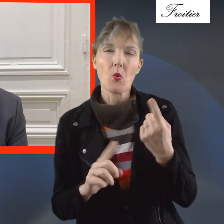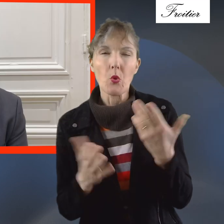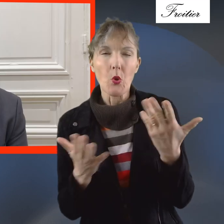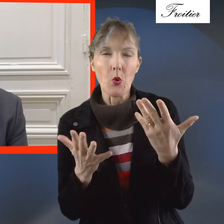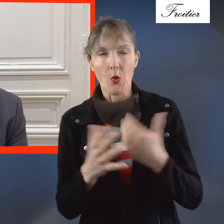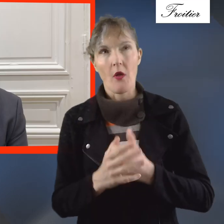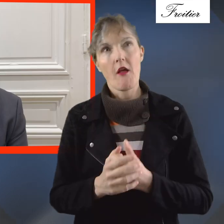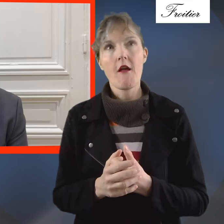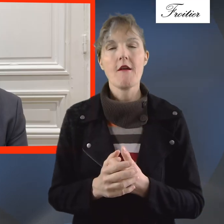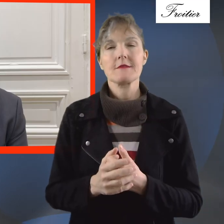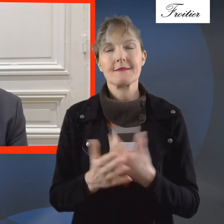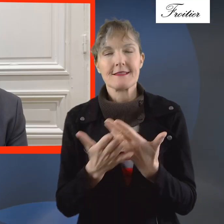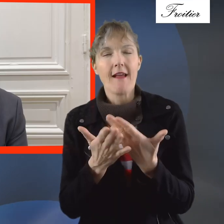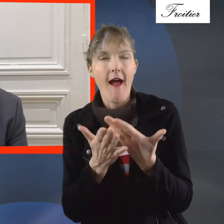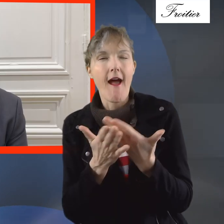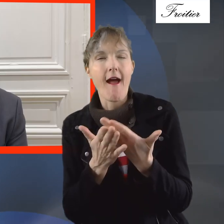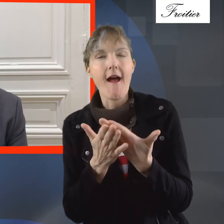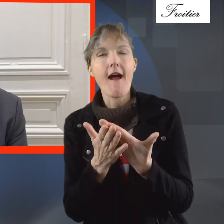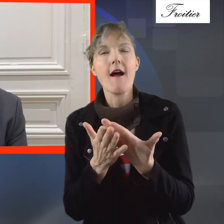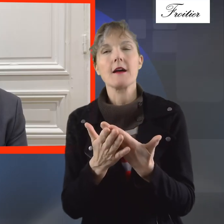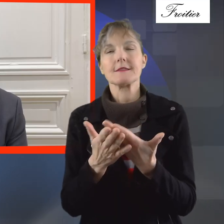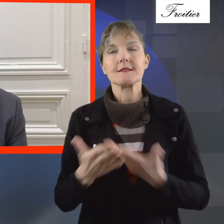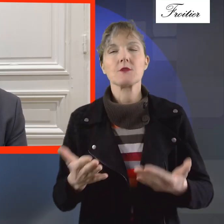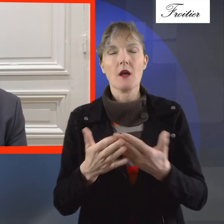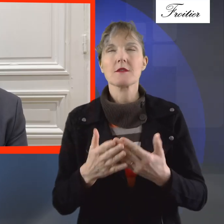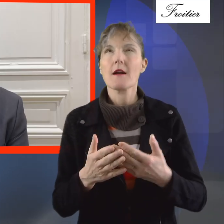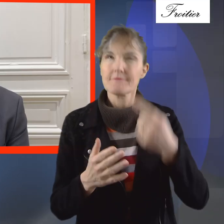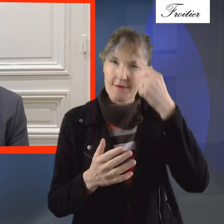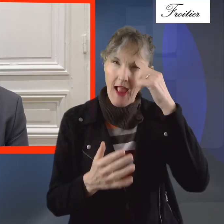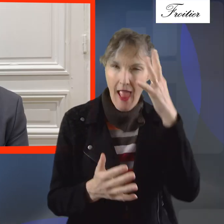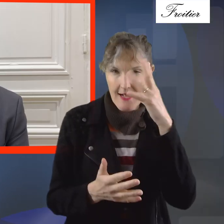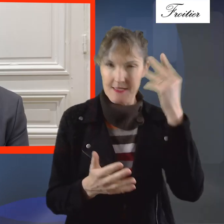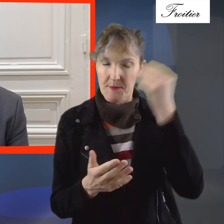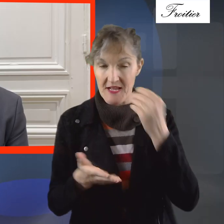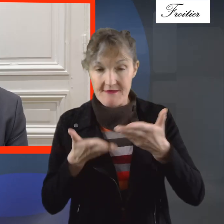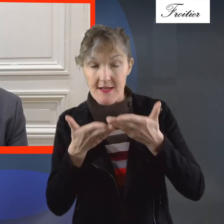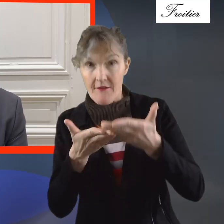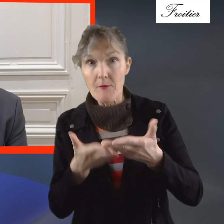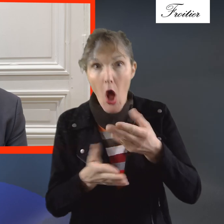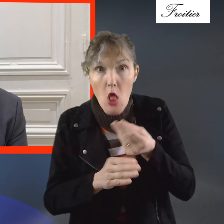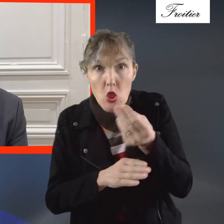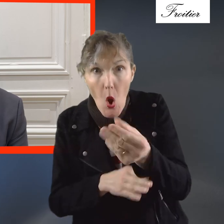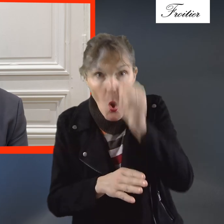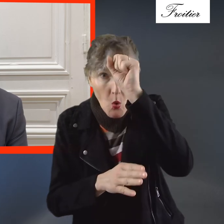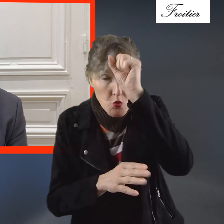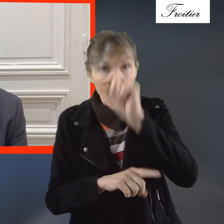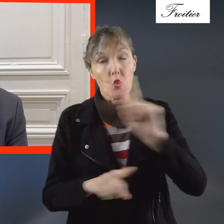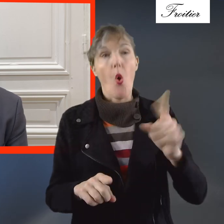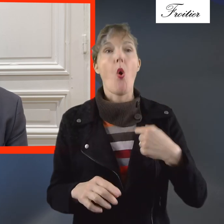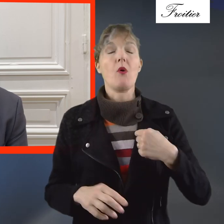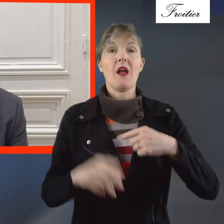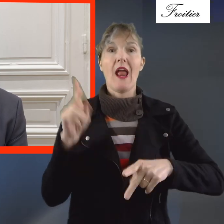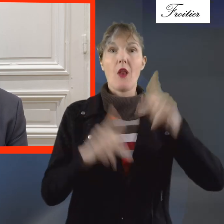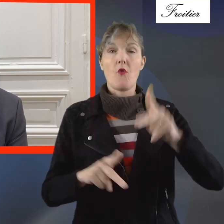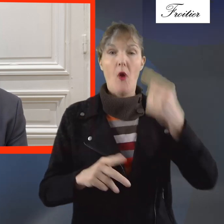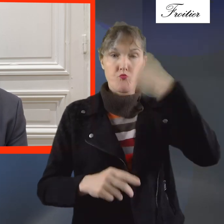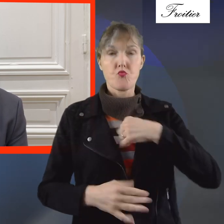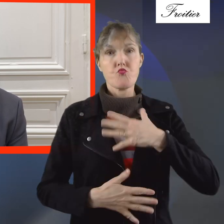dirais qu'il faut vraiment aborder ces choses avec un esprit de service, je ne le dis pas du tout en donneur de leçons, c'est une lutte pour moi-même aussi